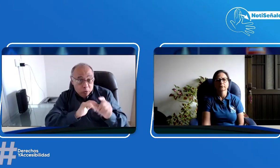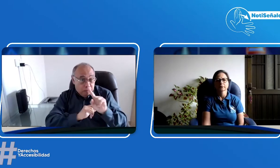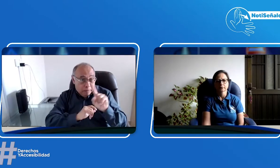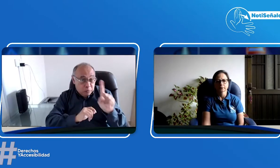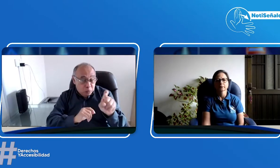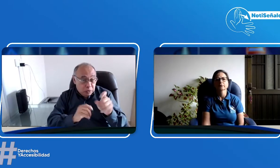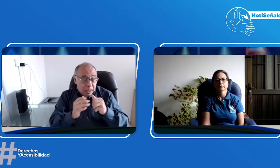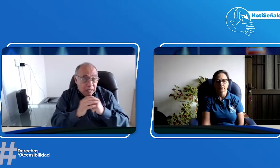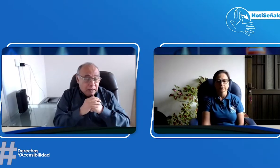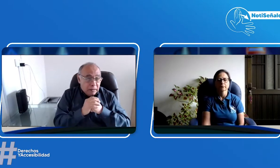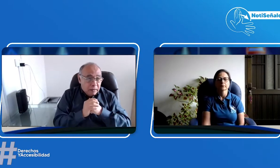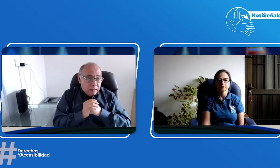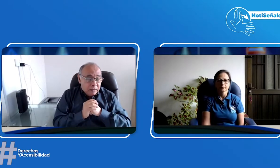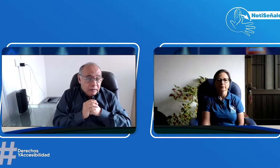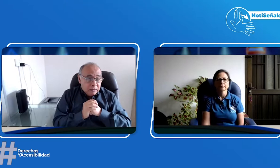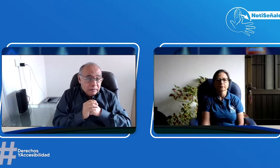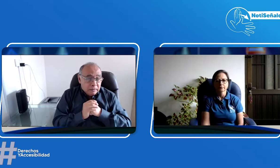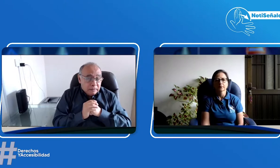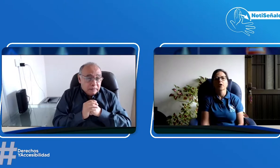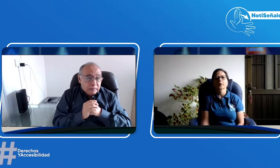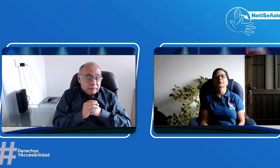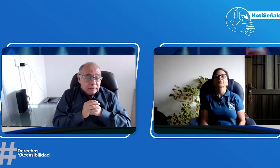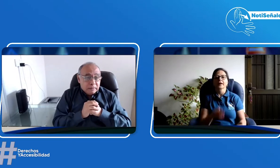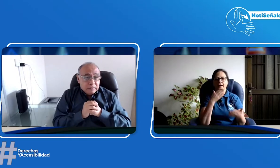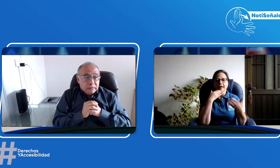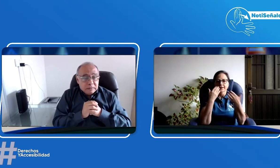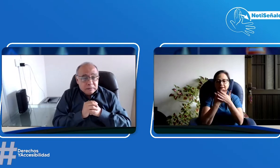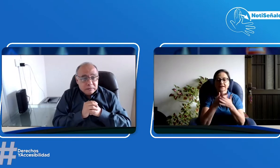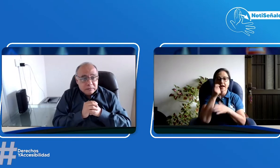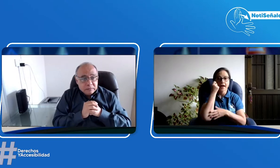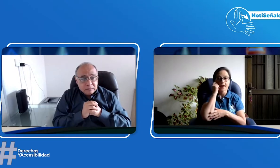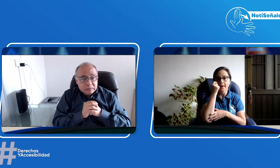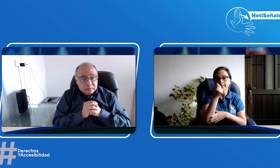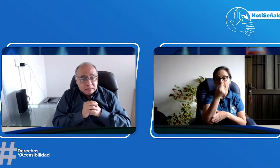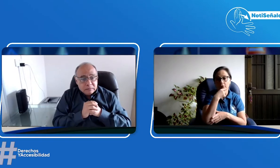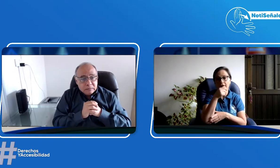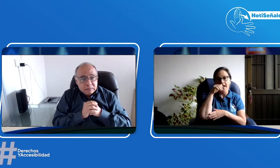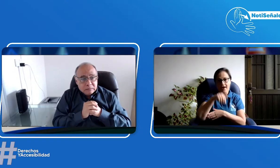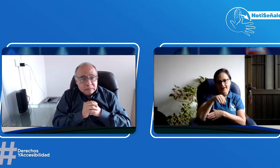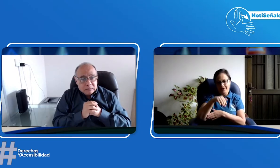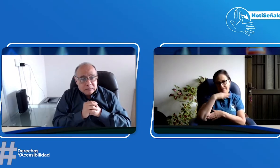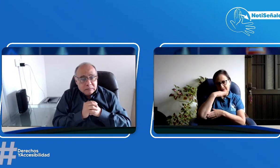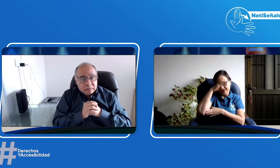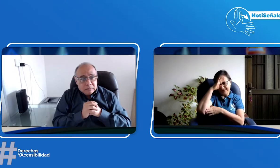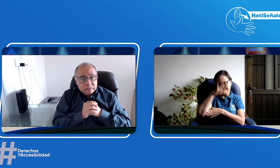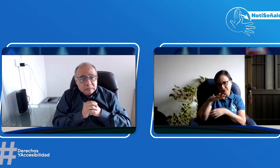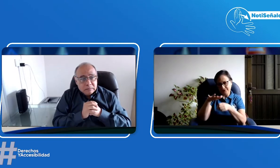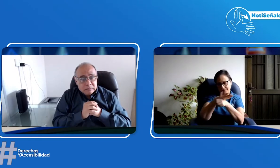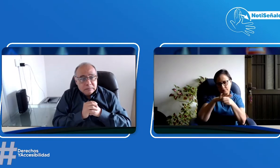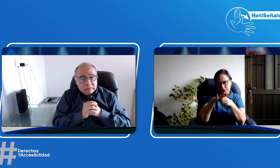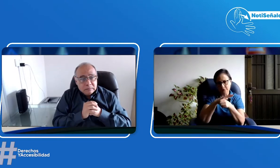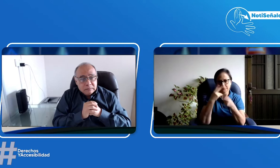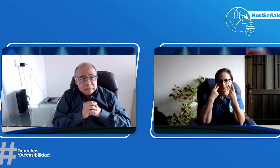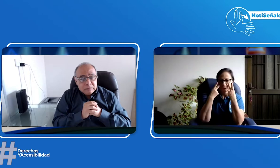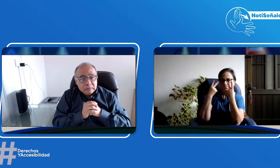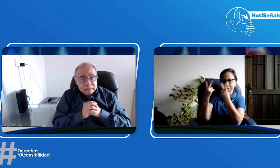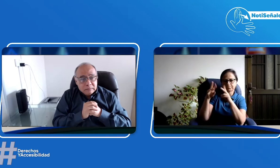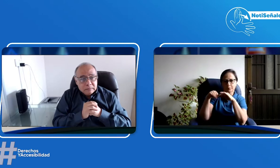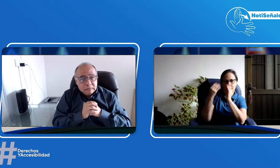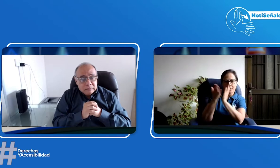¿no? La pregunta allí también es, ¿viene un profesor con un modelo? Gracias, Henry, por la pregunta. Bueno, frente